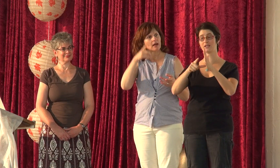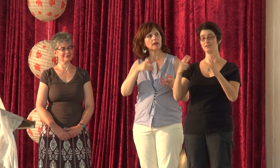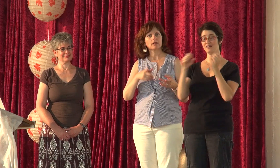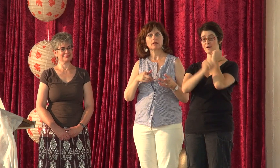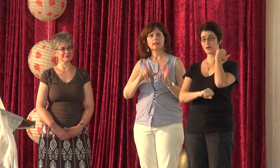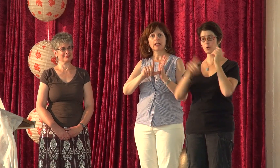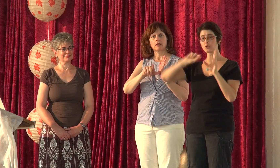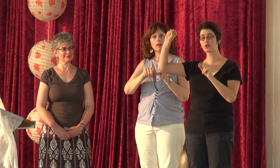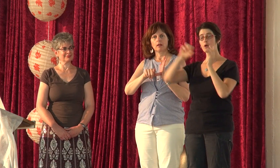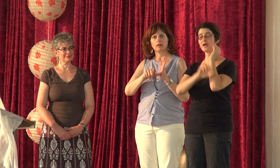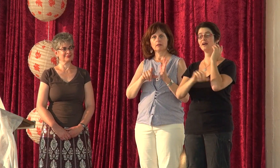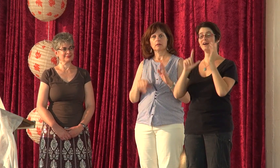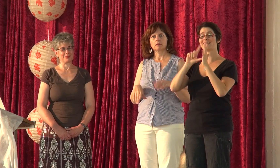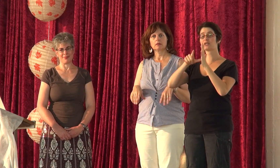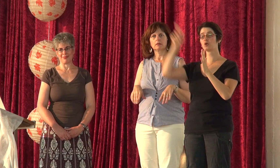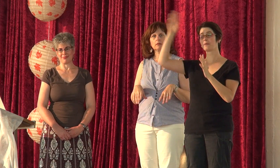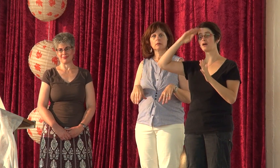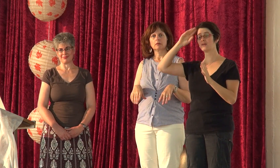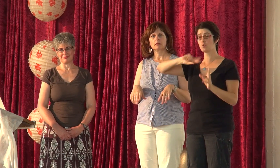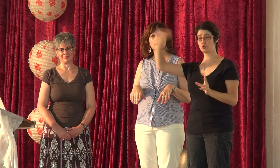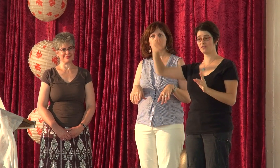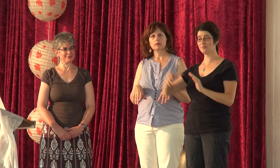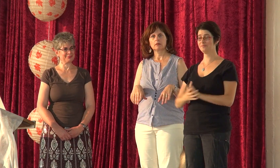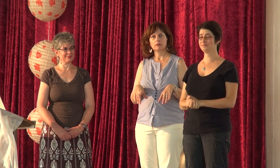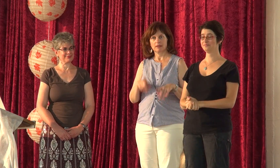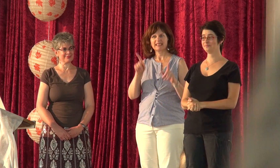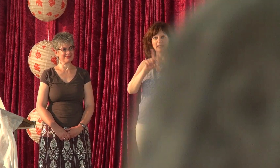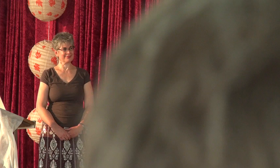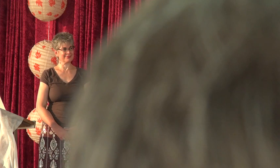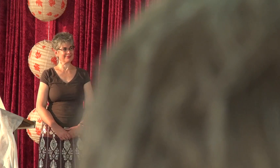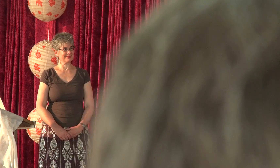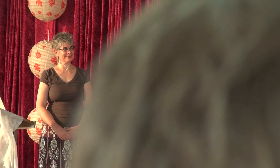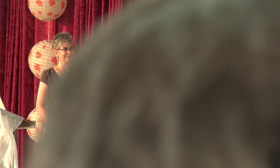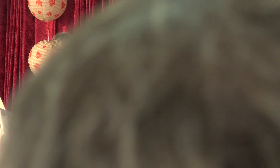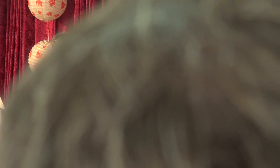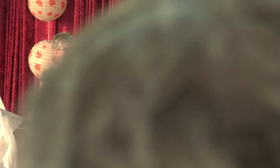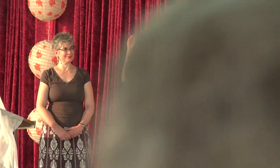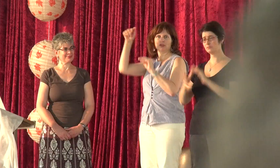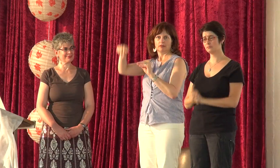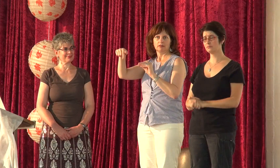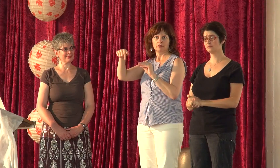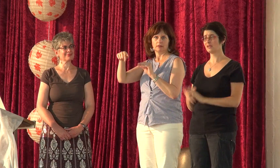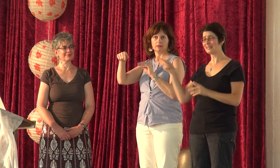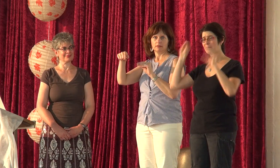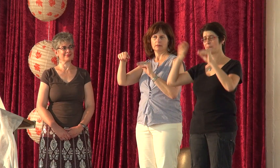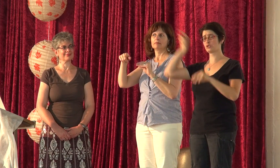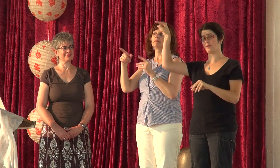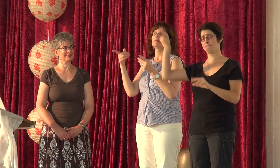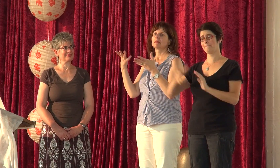זה המכון הטכנולוגי כמו המכון הטכנולוגי בחיפה זה דומה בערך פחות או יותר היא